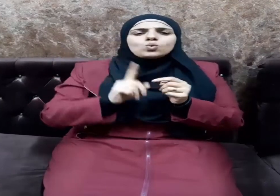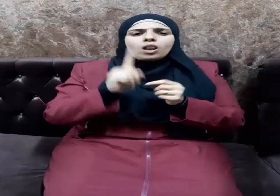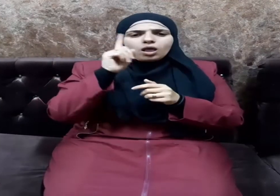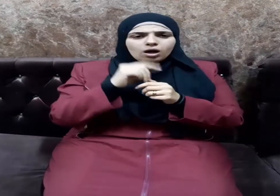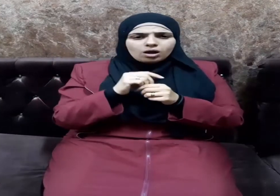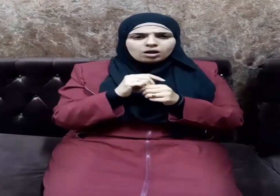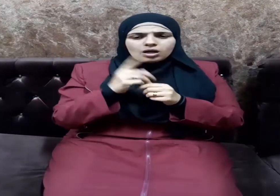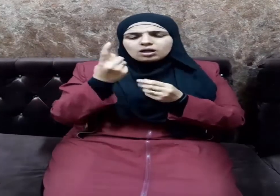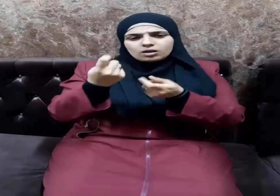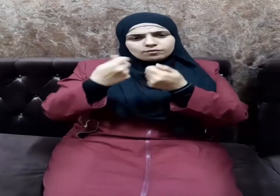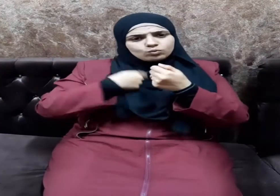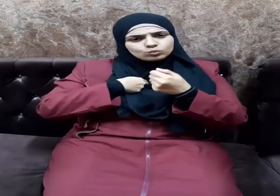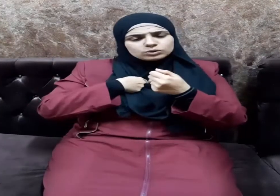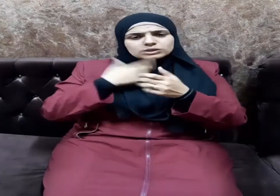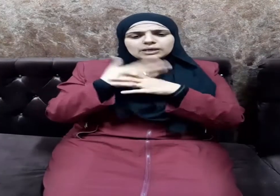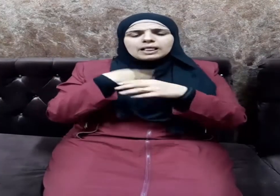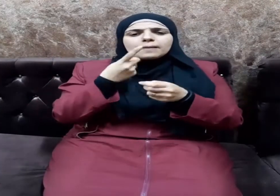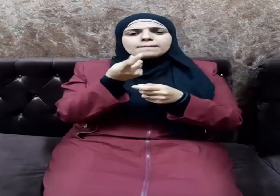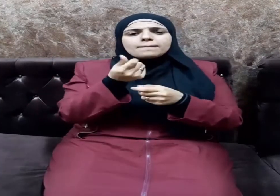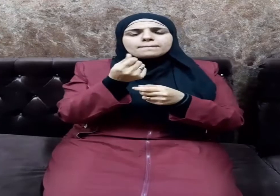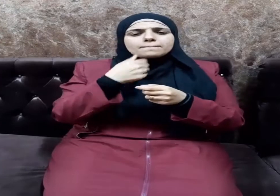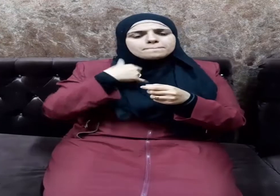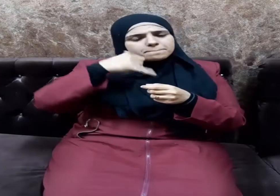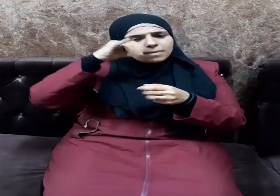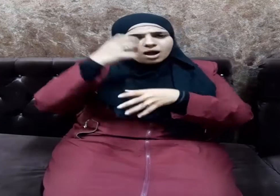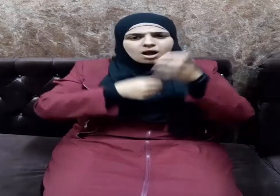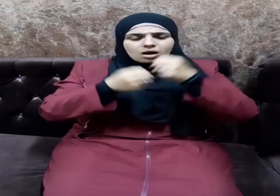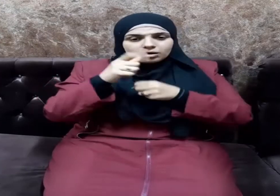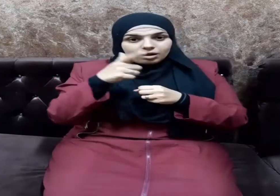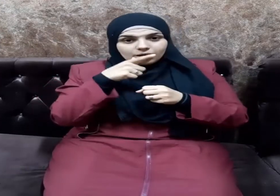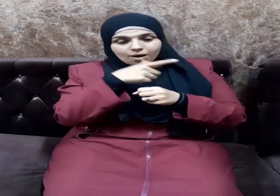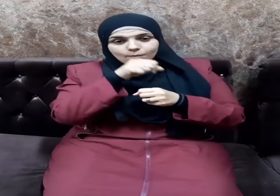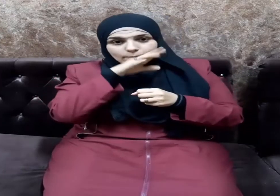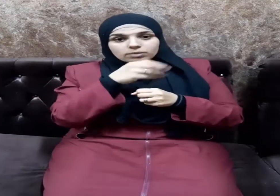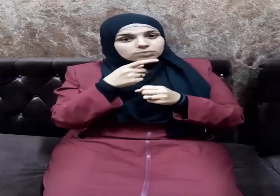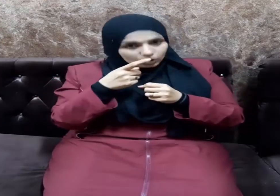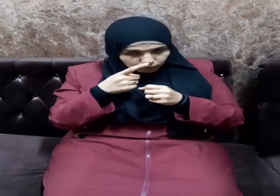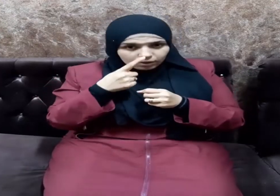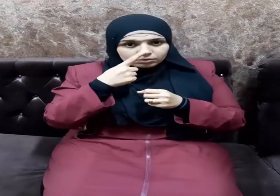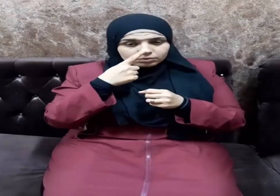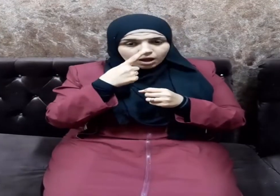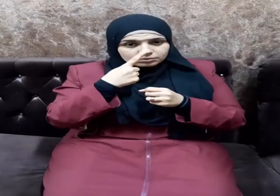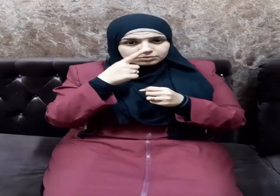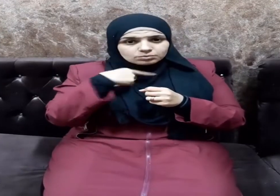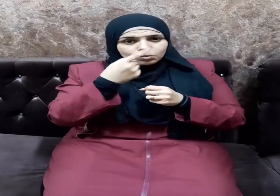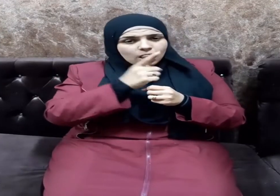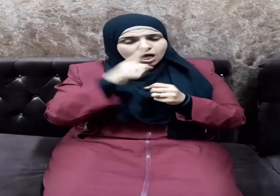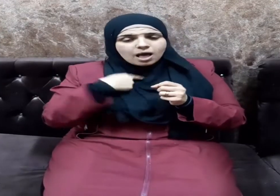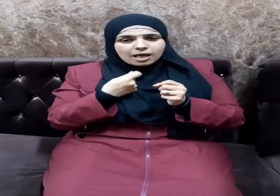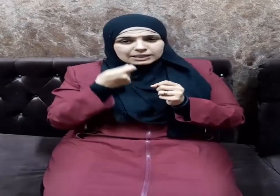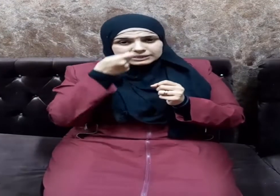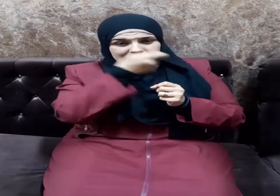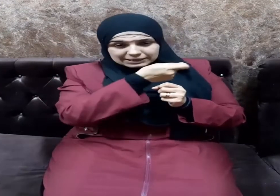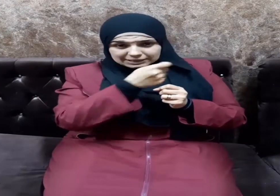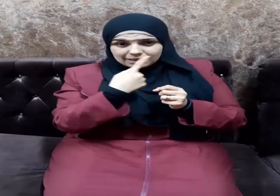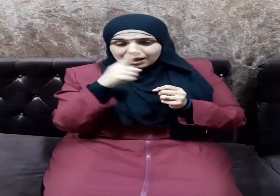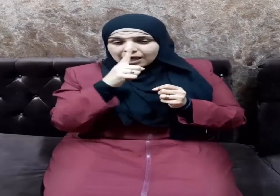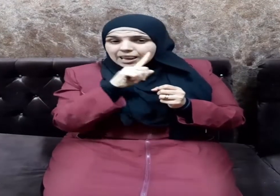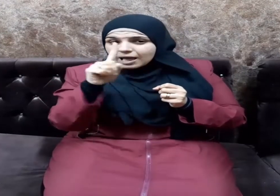اقضني ثمن بكري فقال أجل لا أقضيكها إلا